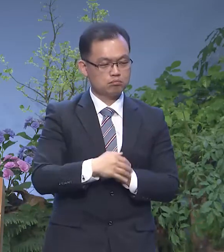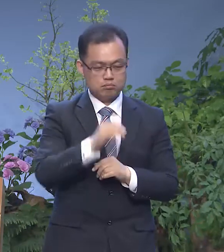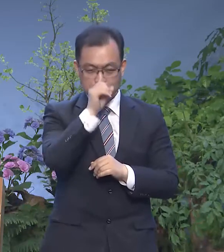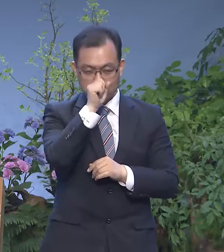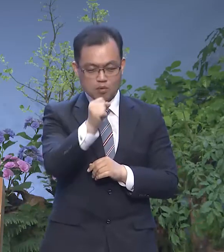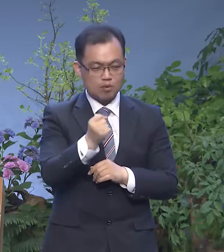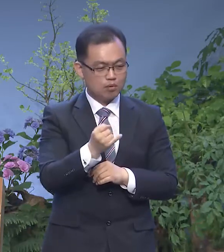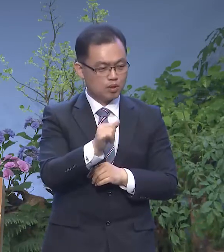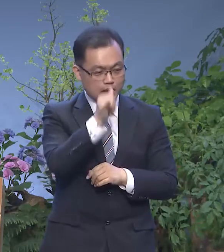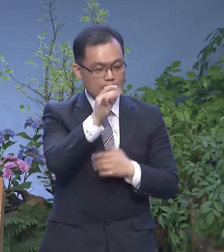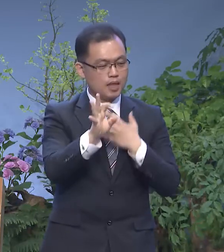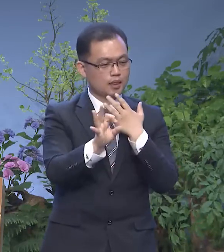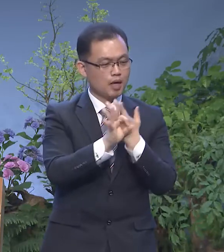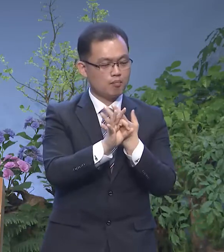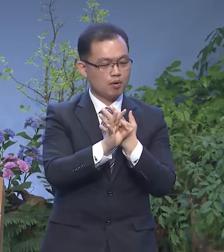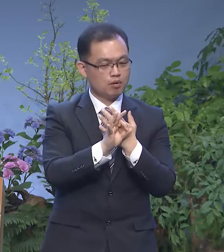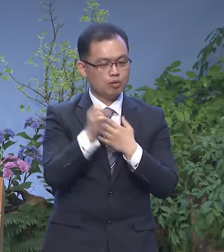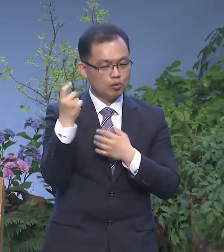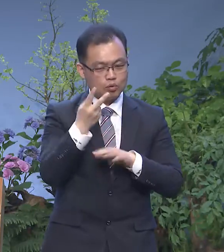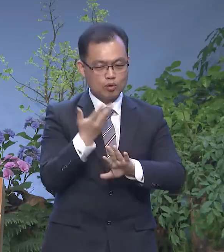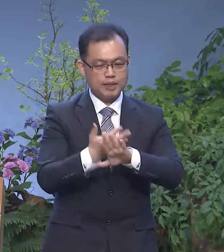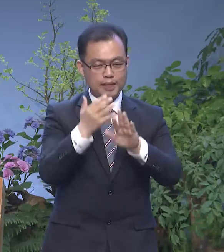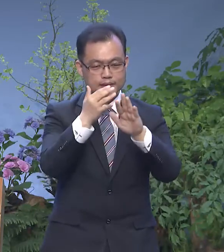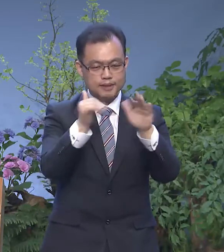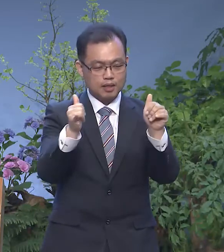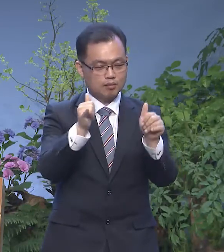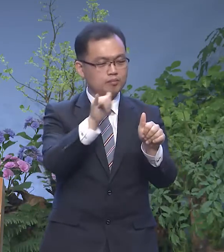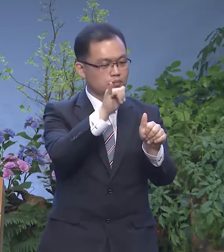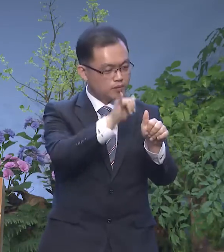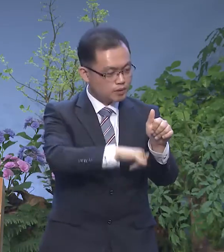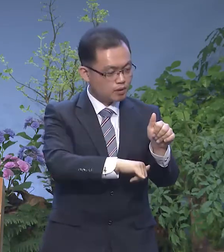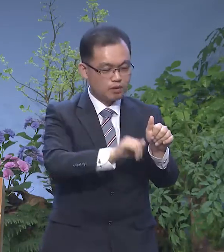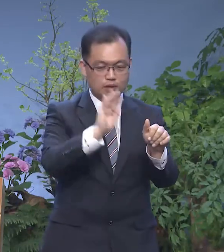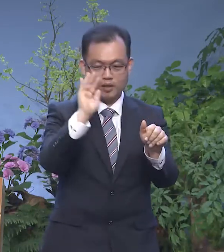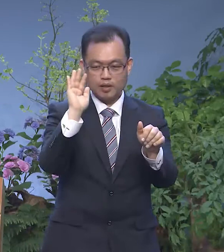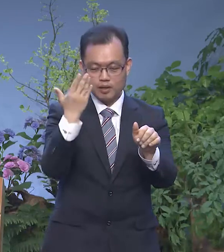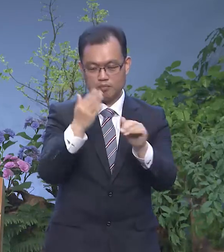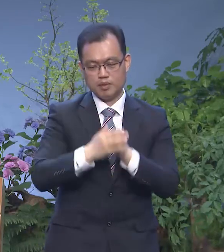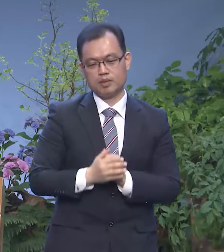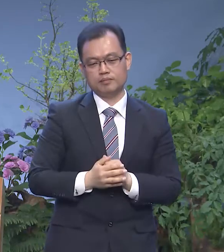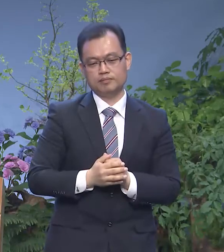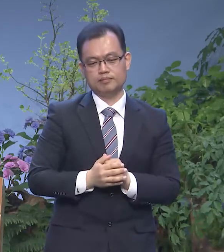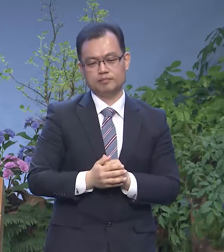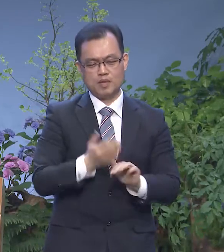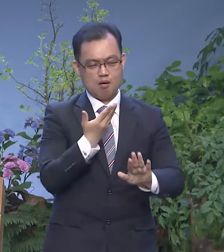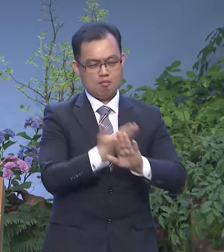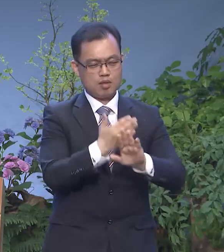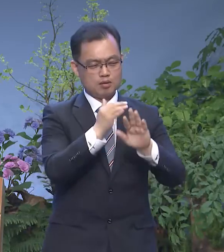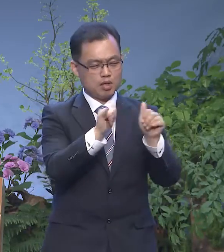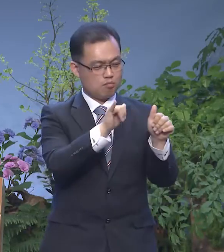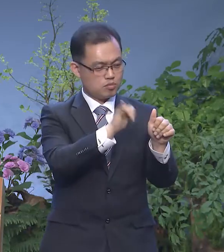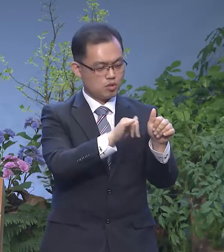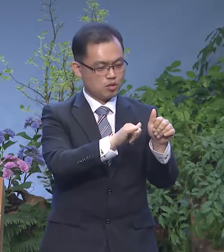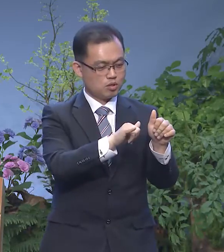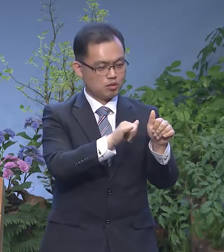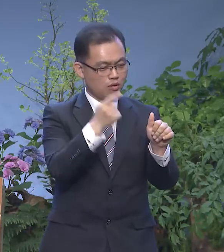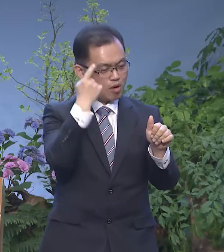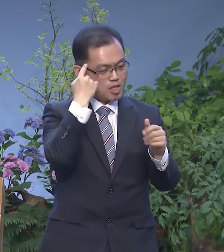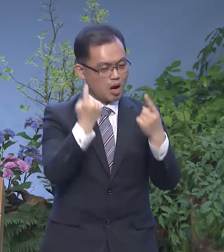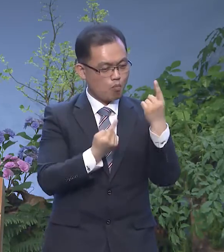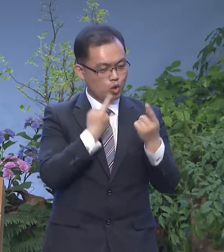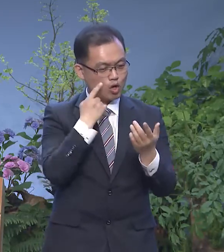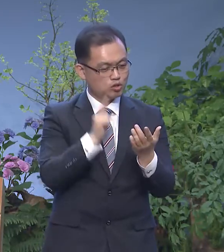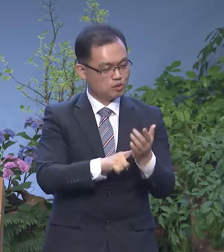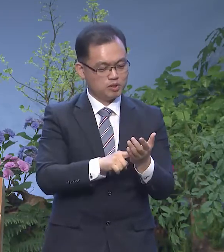또 다른 사람을 성겨가야 되는 것입니다 사실 다른 사람을 성긴다는 것이 생각보다는 쉽지 않습니다